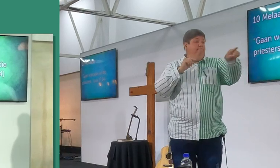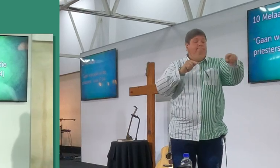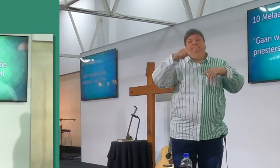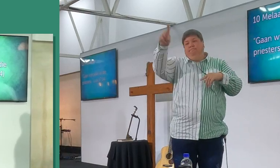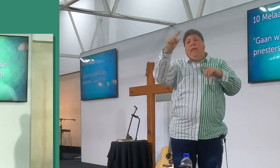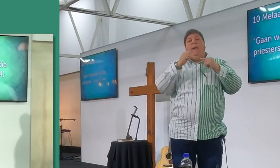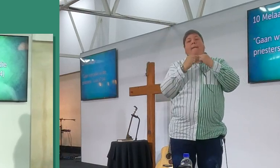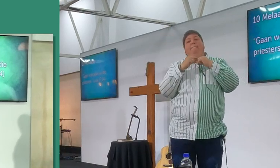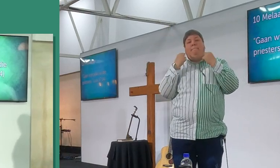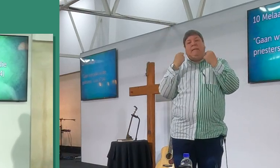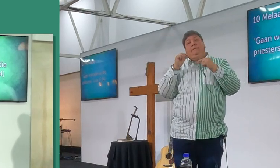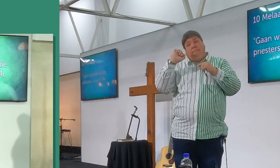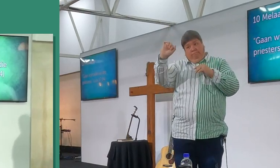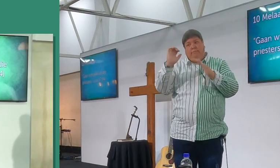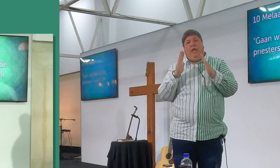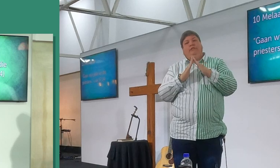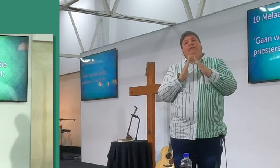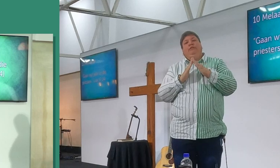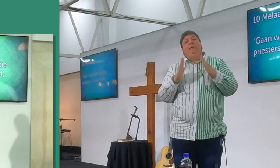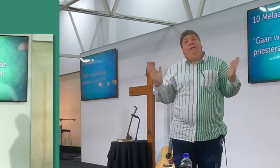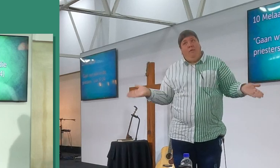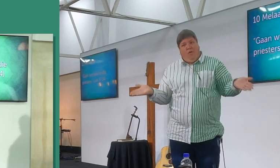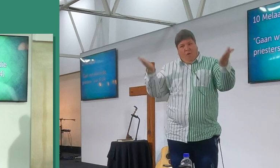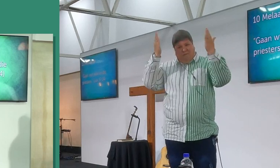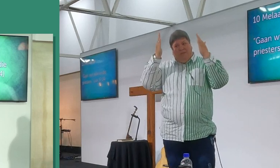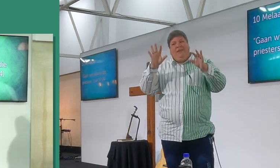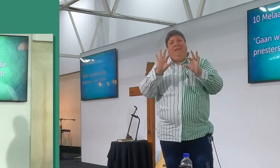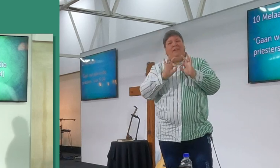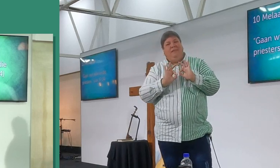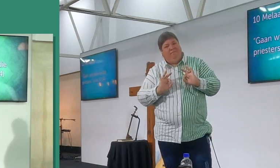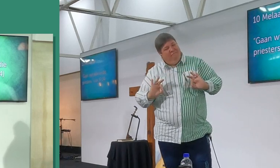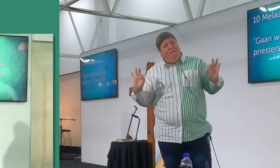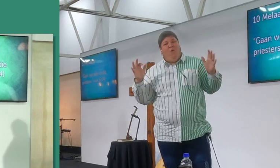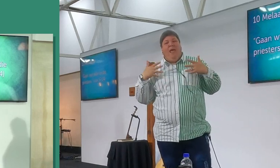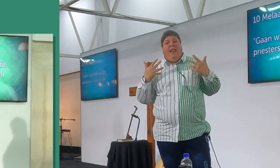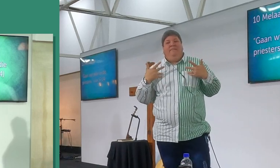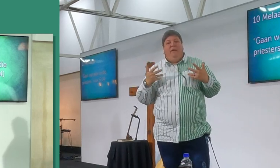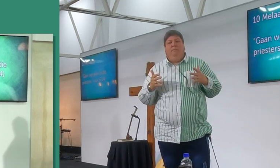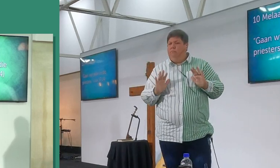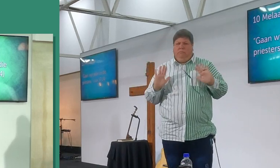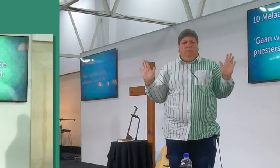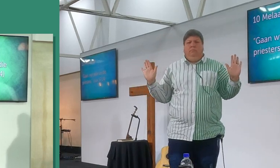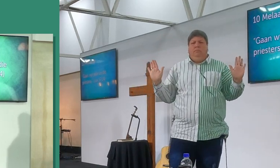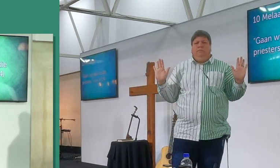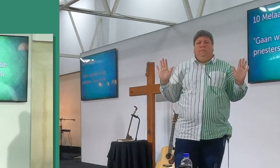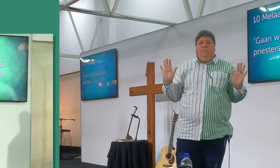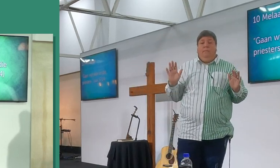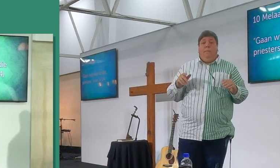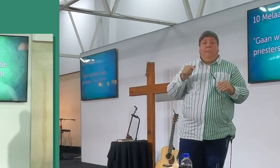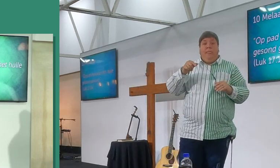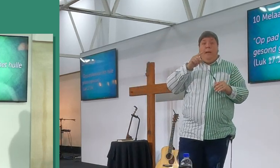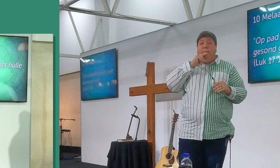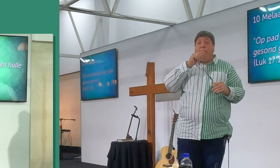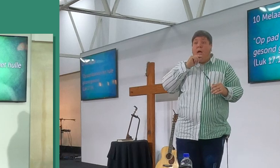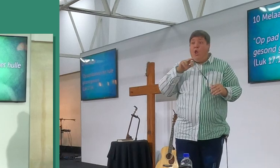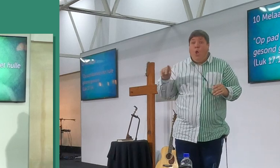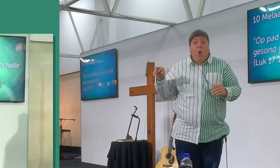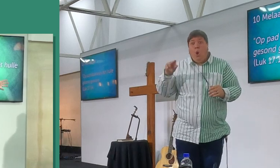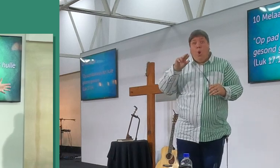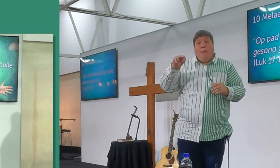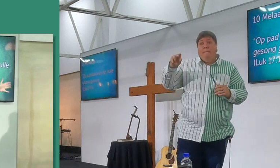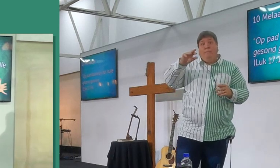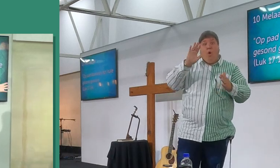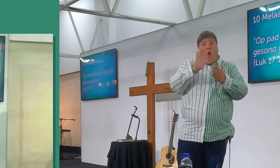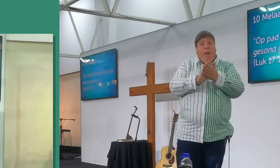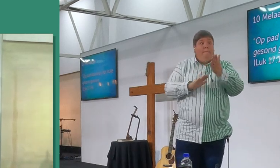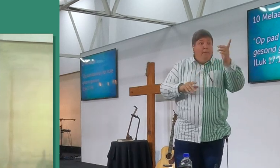dat die priester hulle rein moet verklaren, dat hulle die offers kan bringe, dat hulle kan teruggaan met hulle gewone leven, en dis dit, so hierdie man in loop, en op pad, op pad